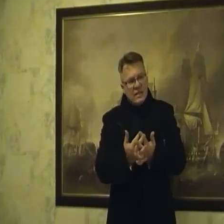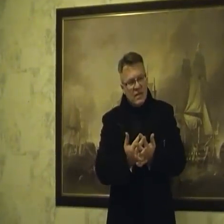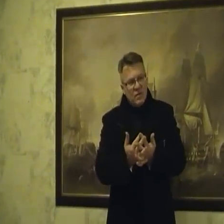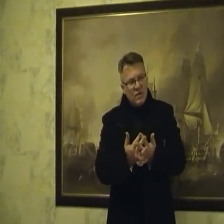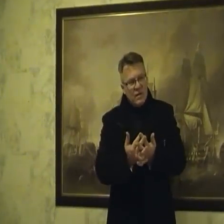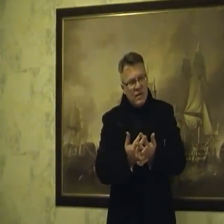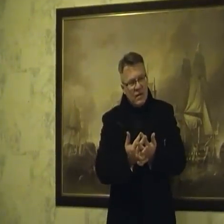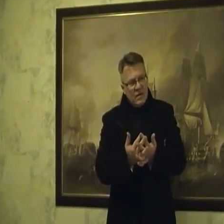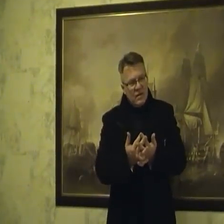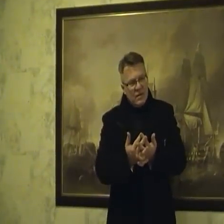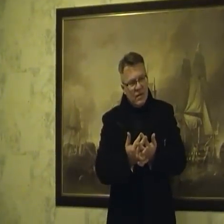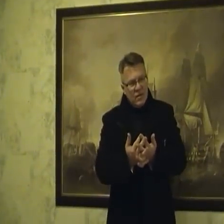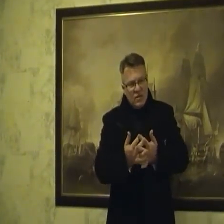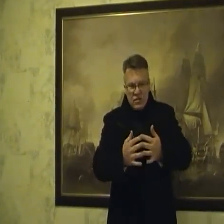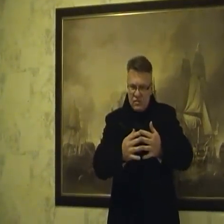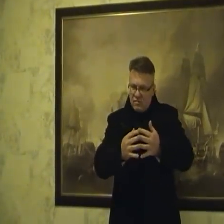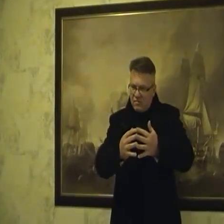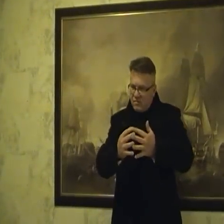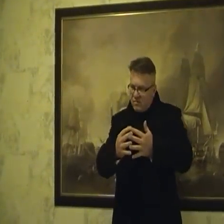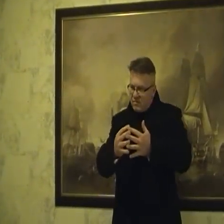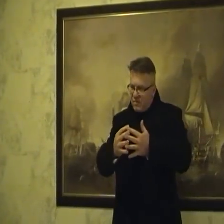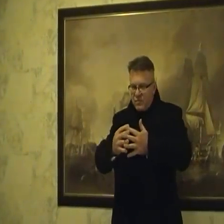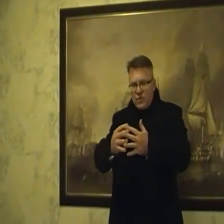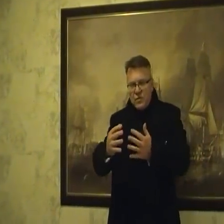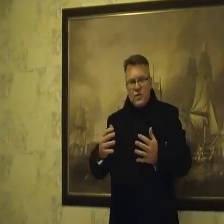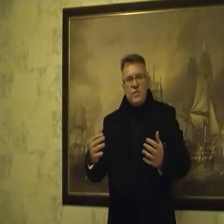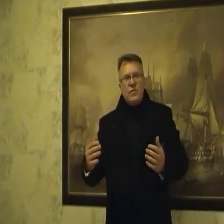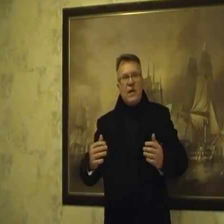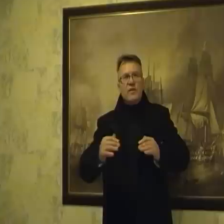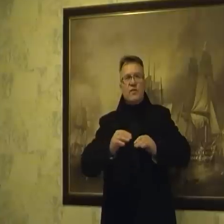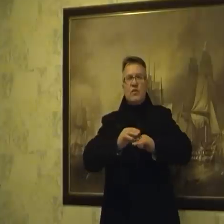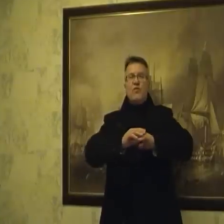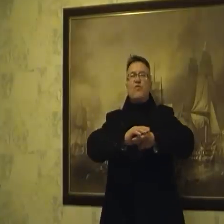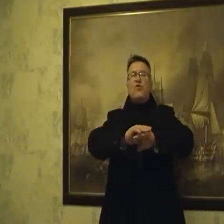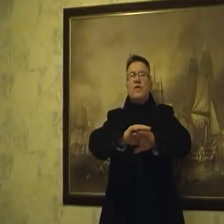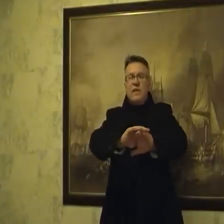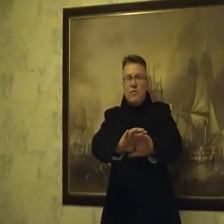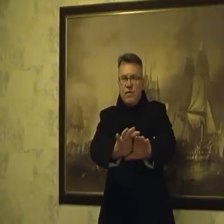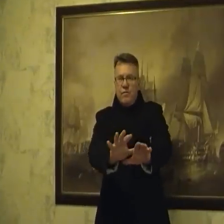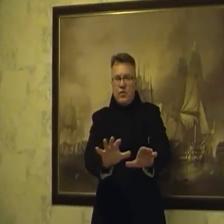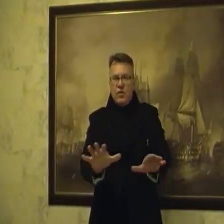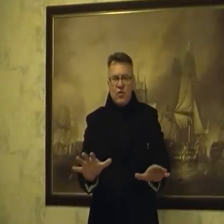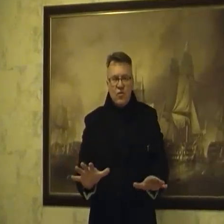okazało? No i mówił, mówił, mówił, ale to wszystko utonęło w potoku